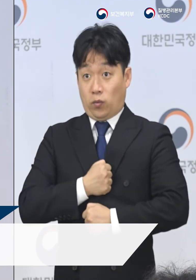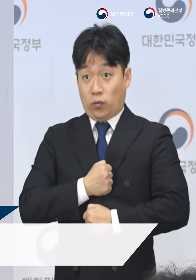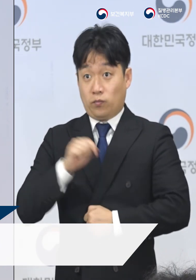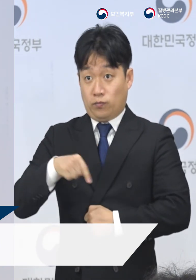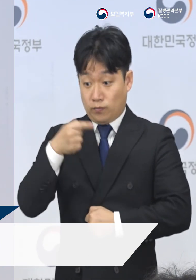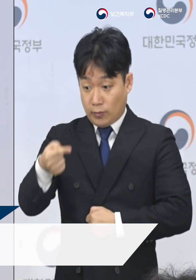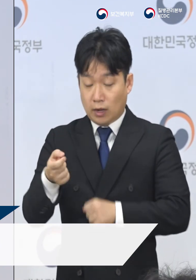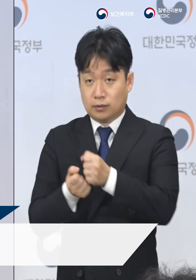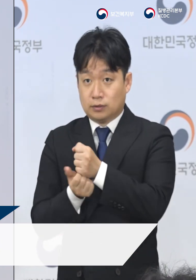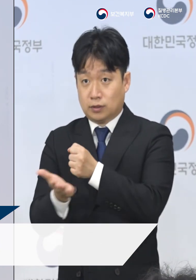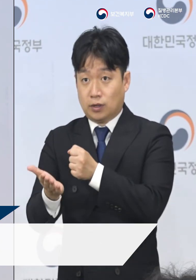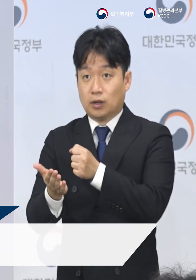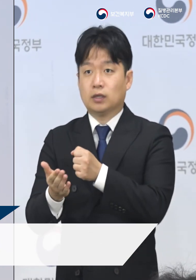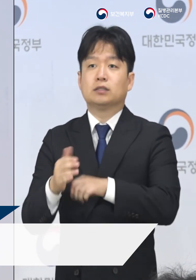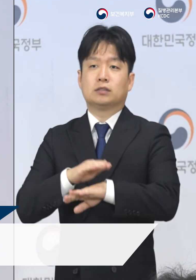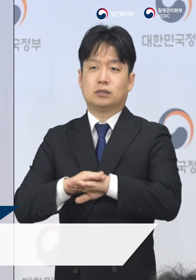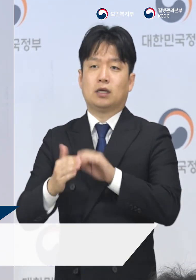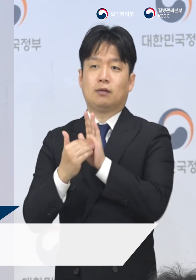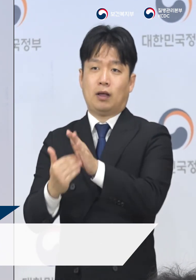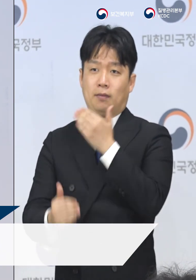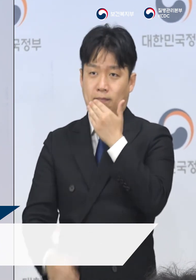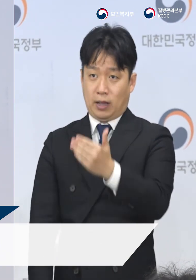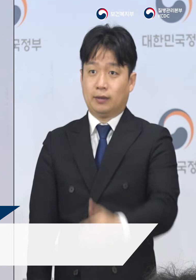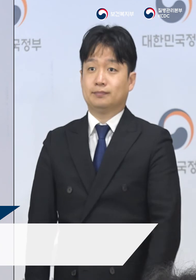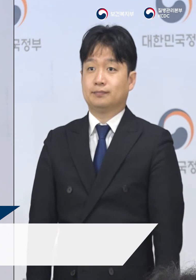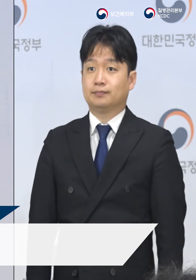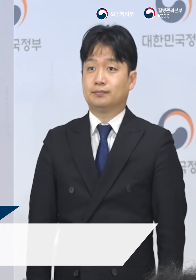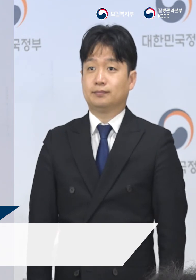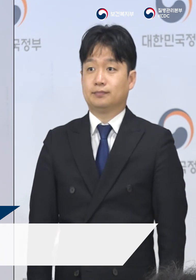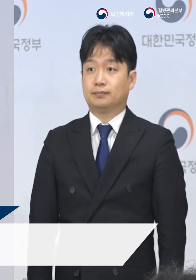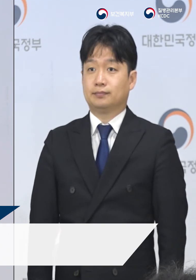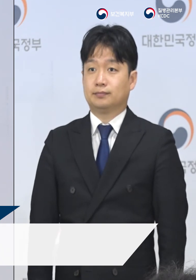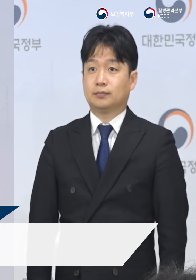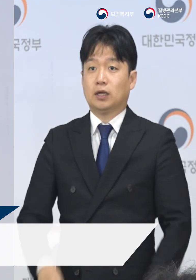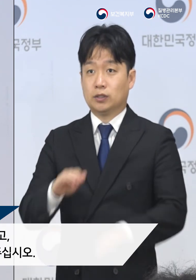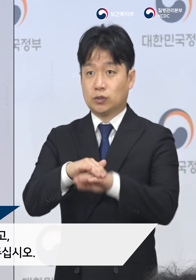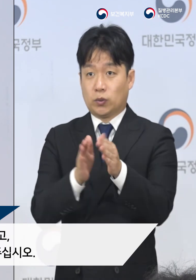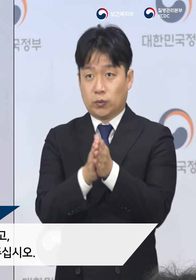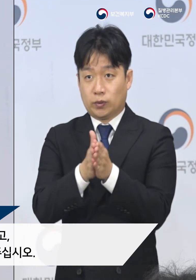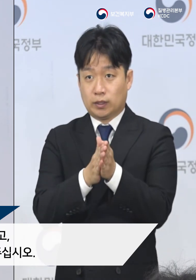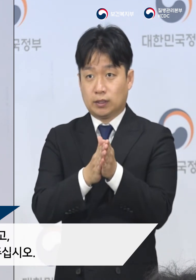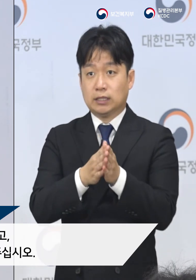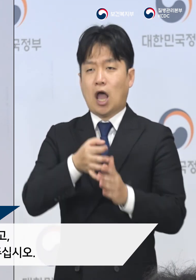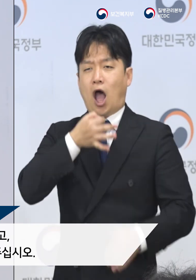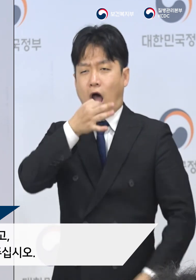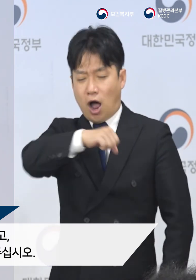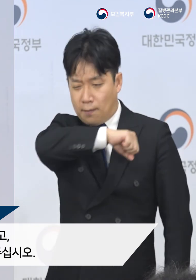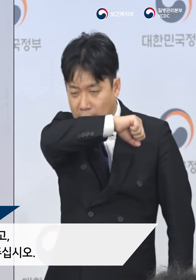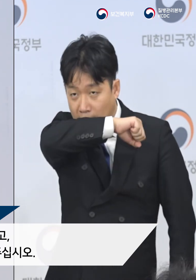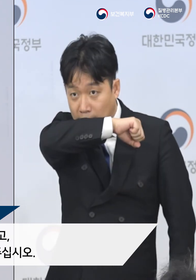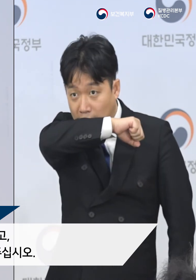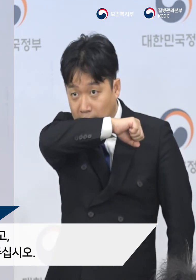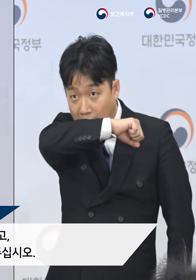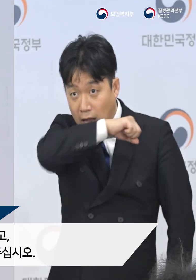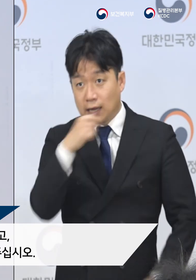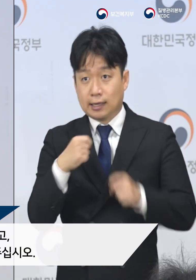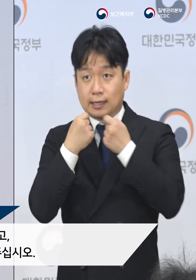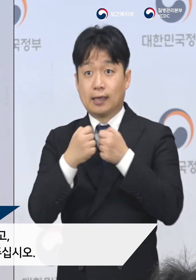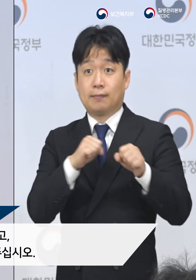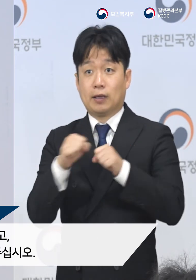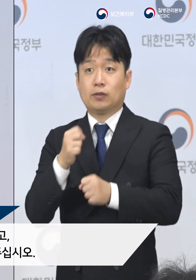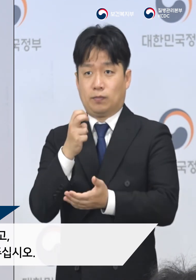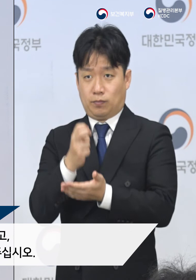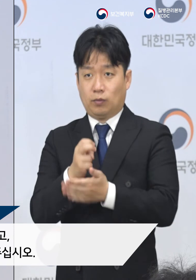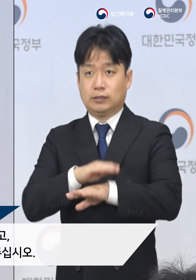코로나19의 지역 전파를 효과적으로 막을 수 있습니다. 손 씻기와 기침 해질 등 개인